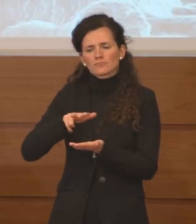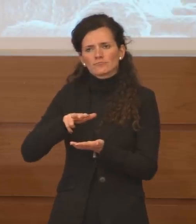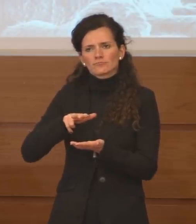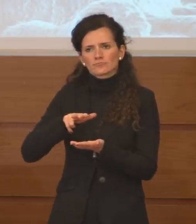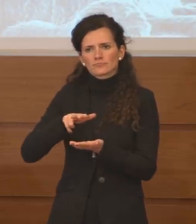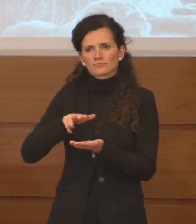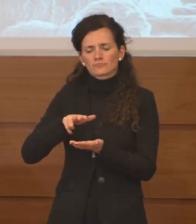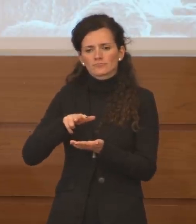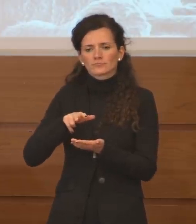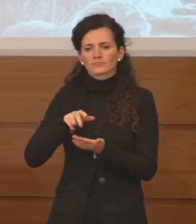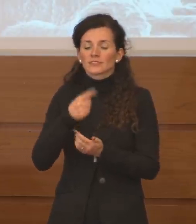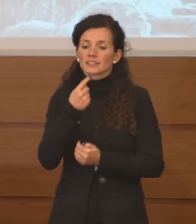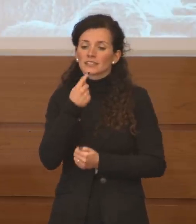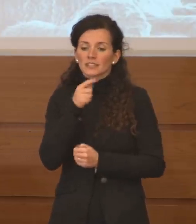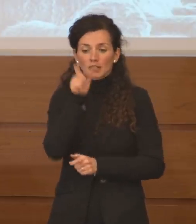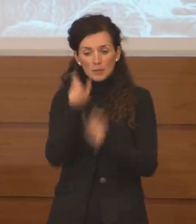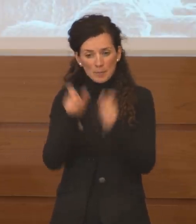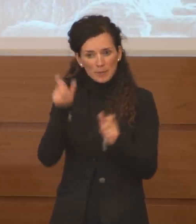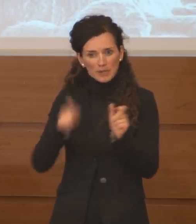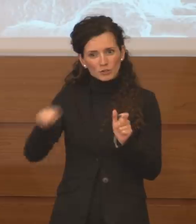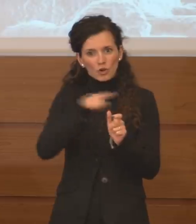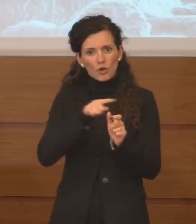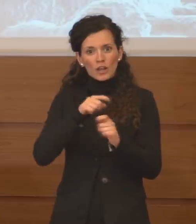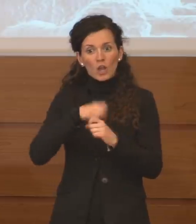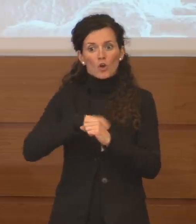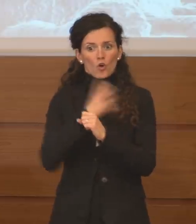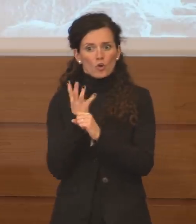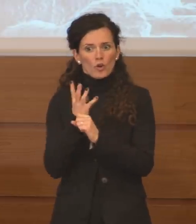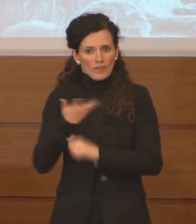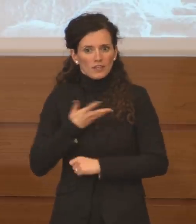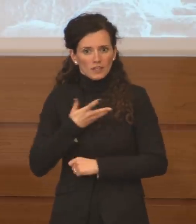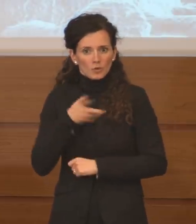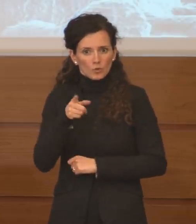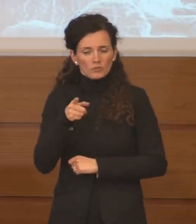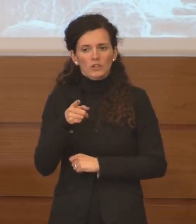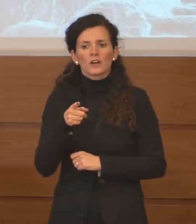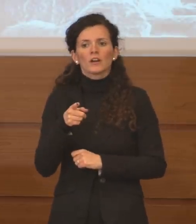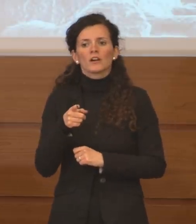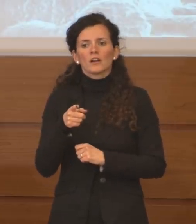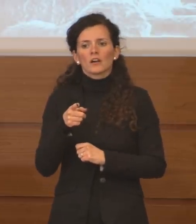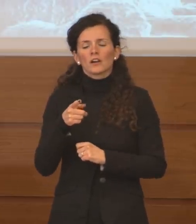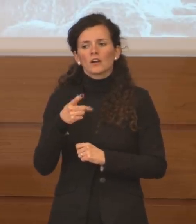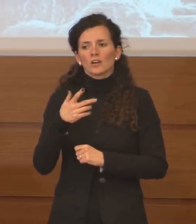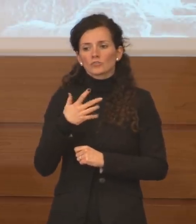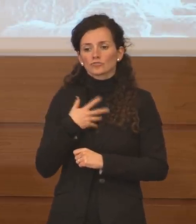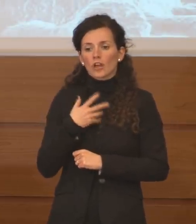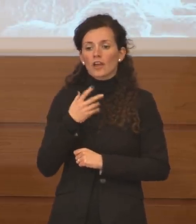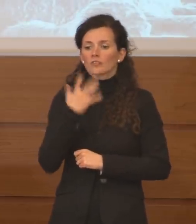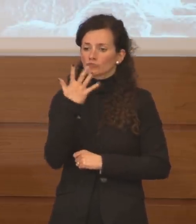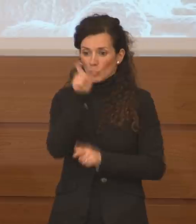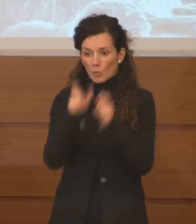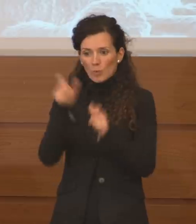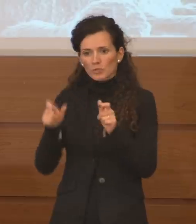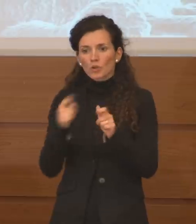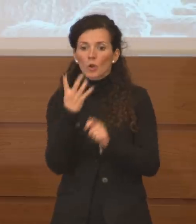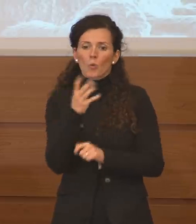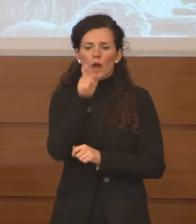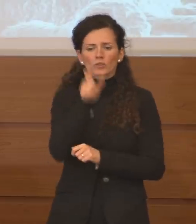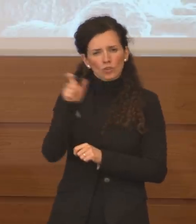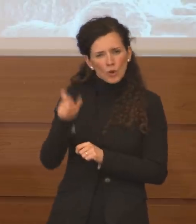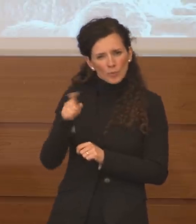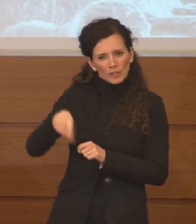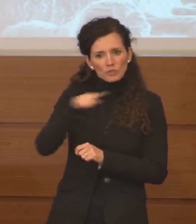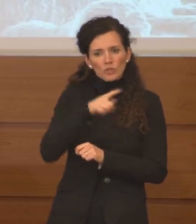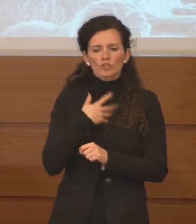gli affetti dal coronavirus hanno in 4 casi su 5 dei sintomi lievi.